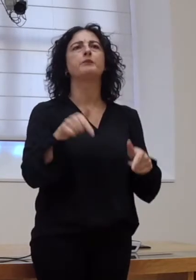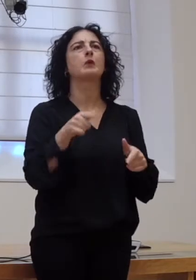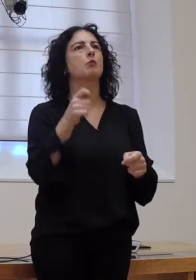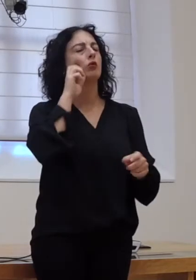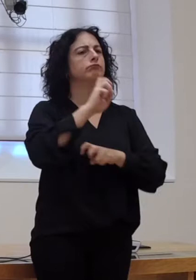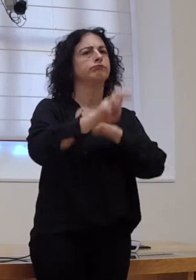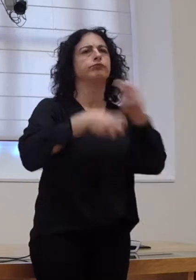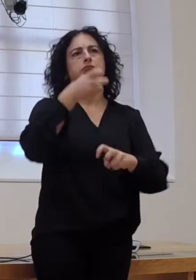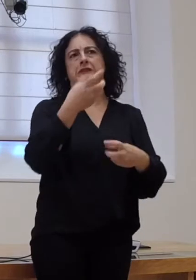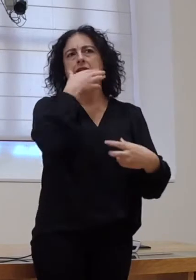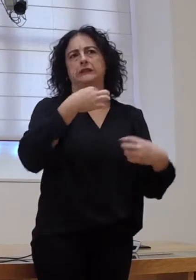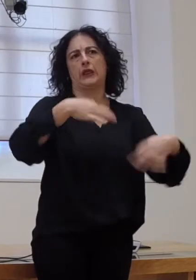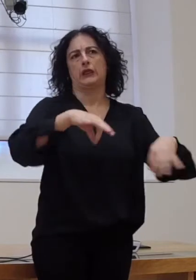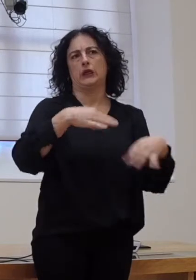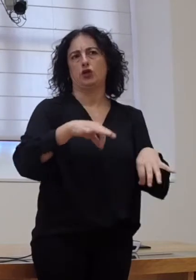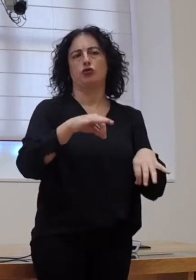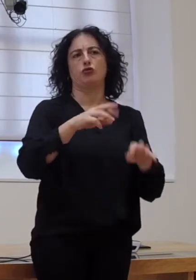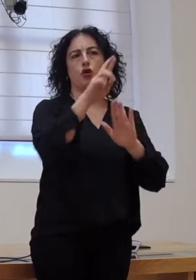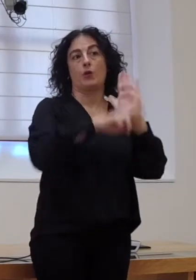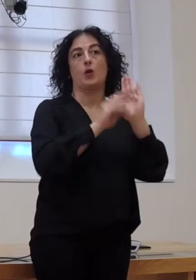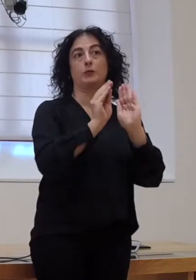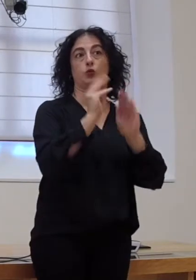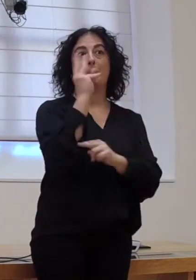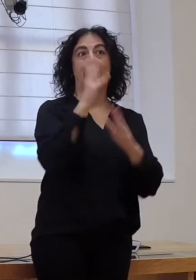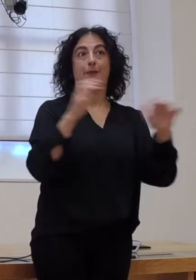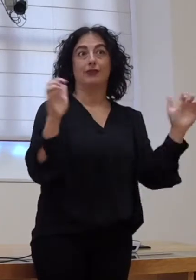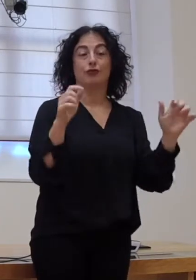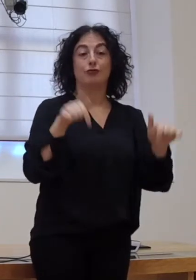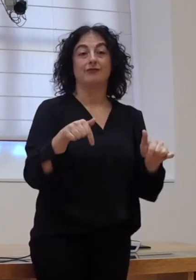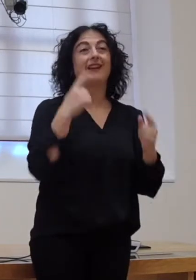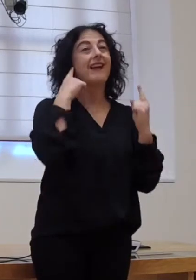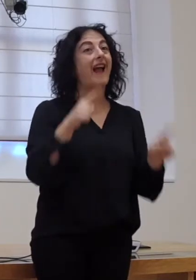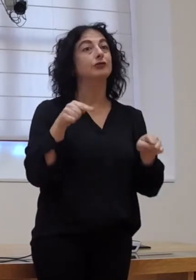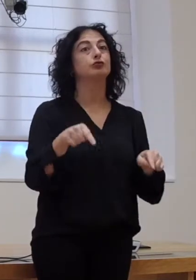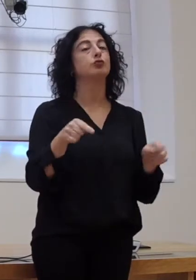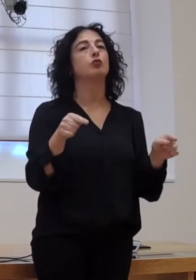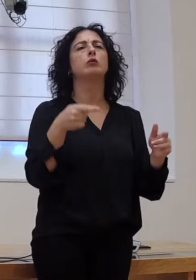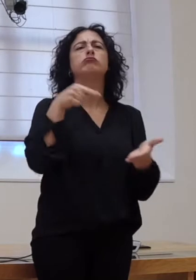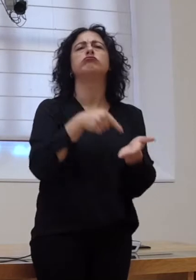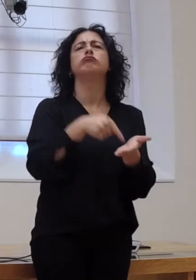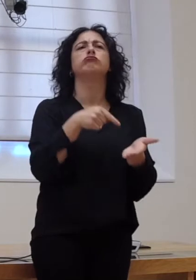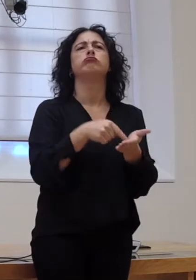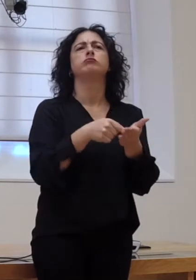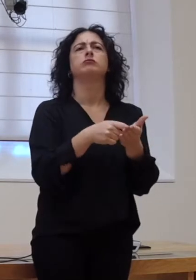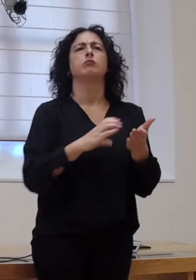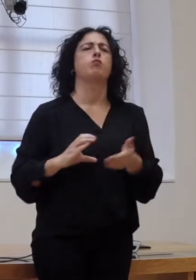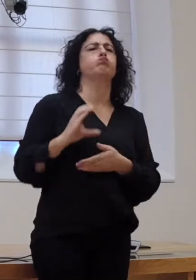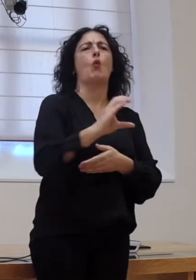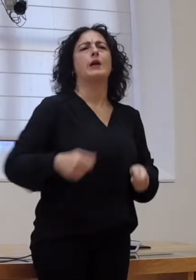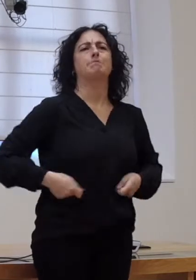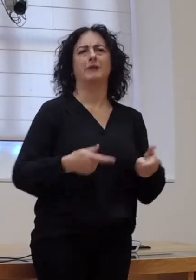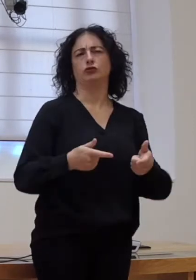cunha reforma sinxela do Regulamento do Parlamento, que neste caso sí que non exixe un gran investimento